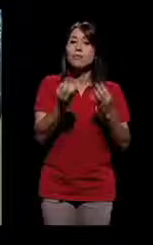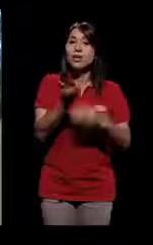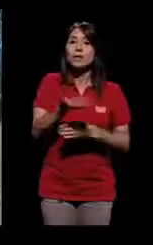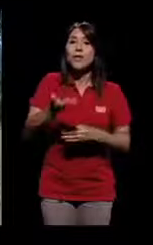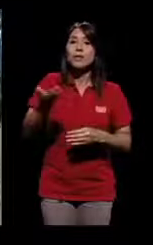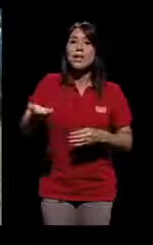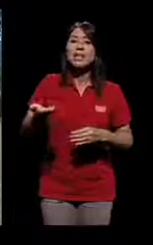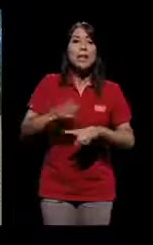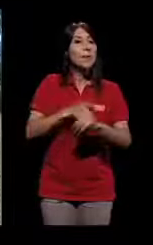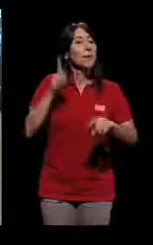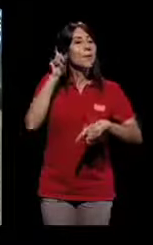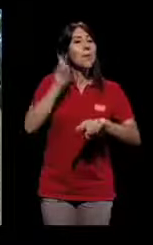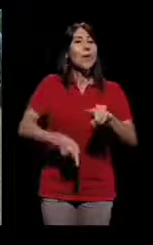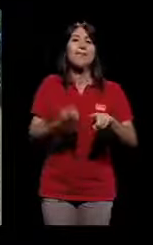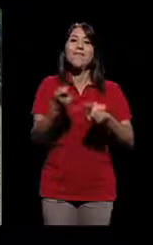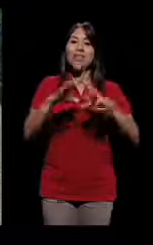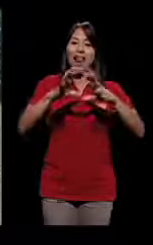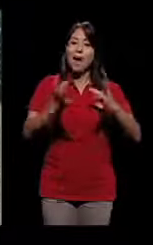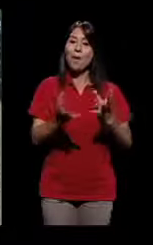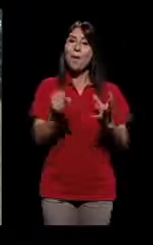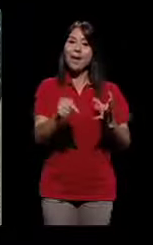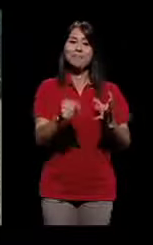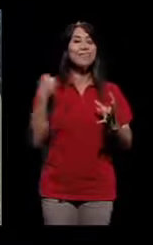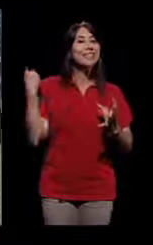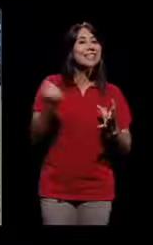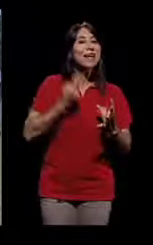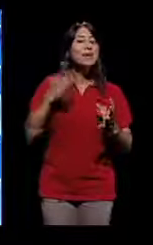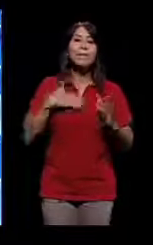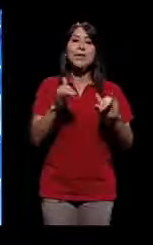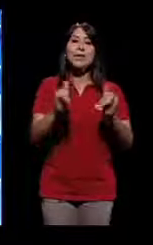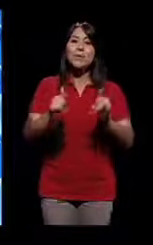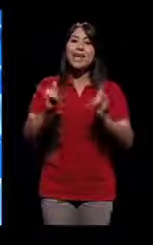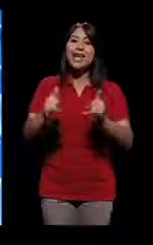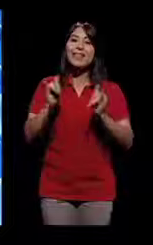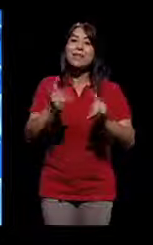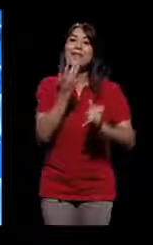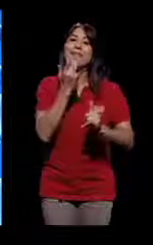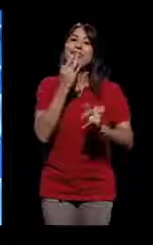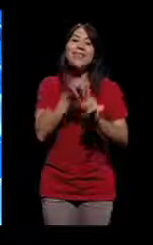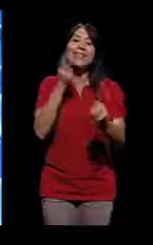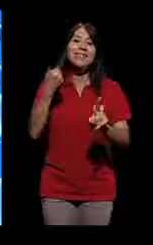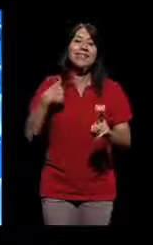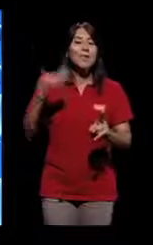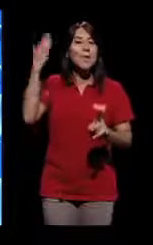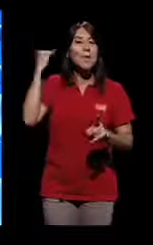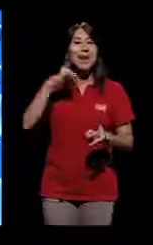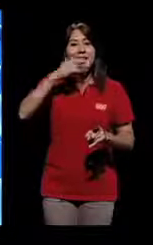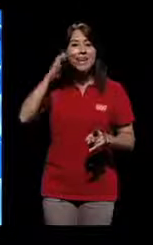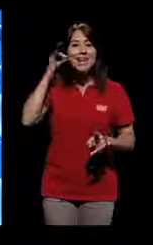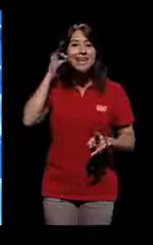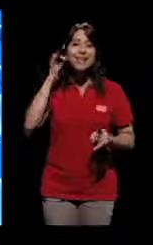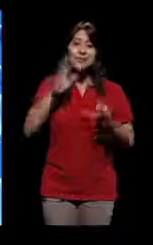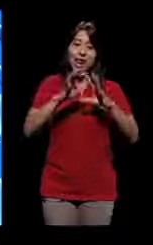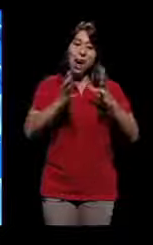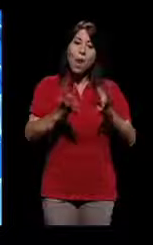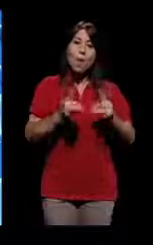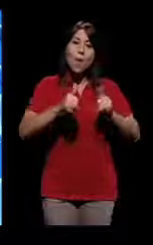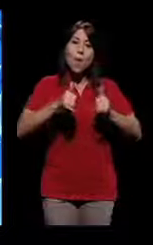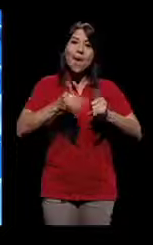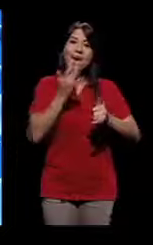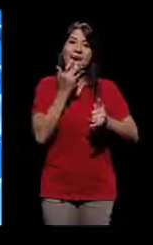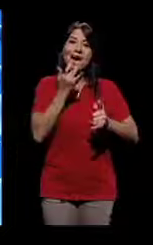generaciones lo que sucedió en esos años. En mi casa pueden faltar otras cosas, menos la bola.